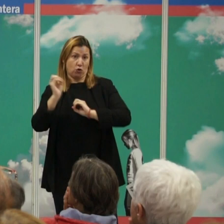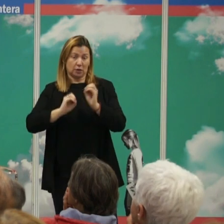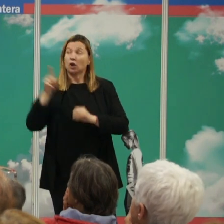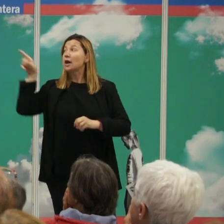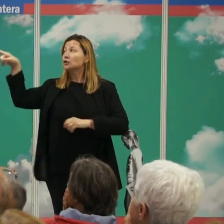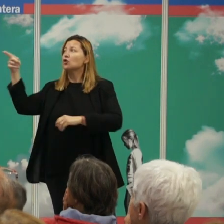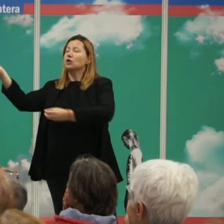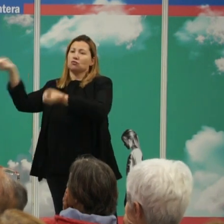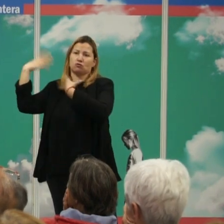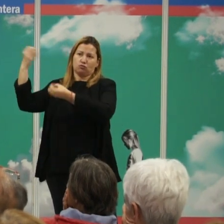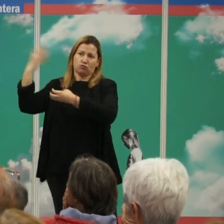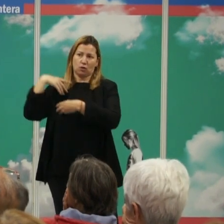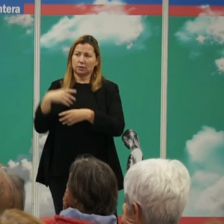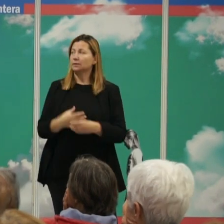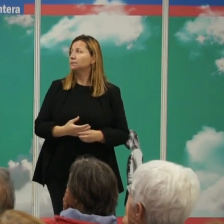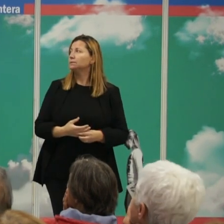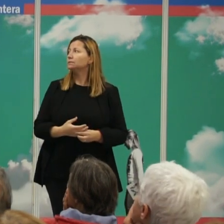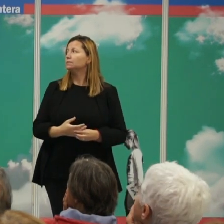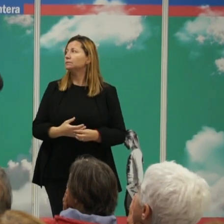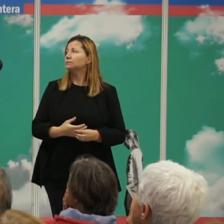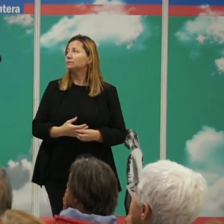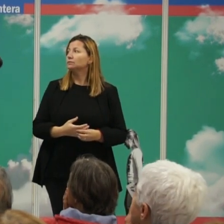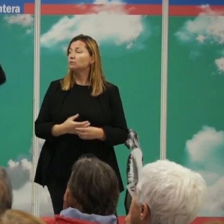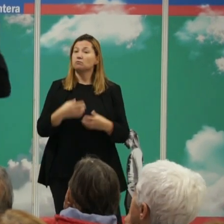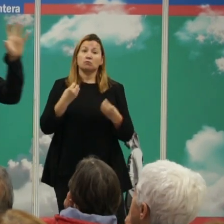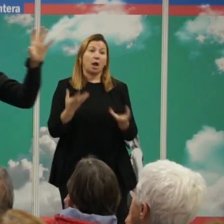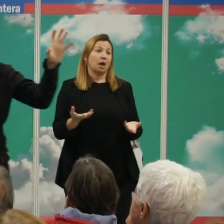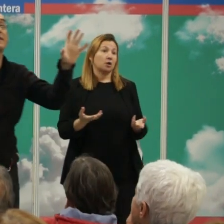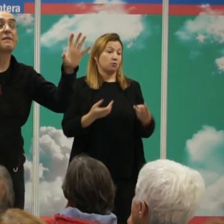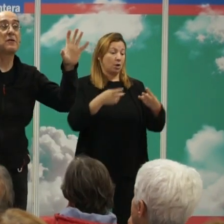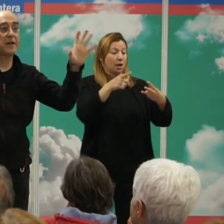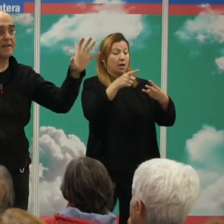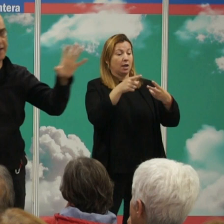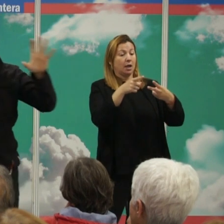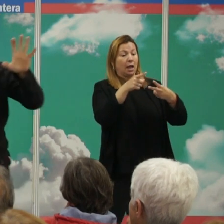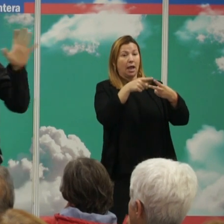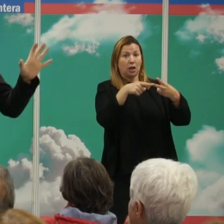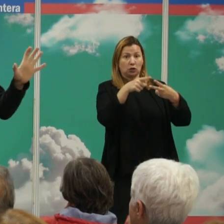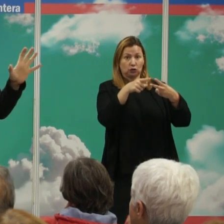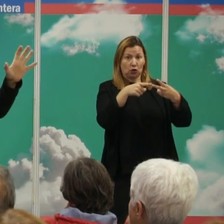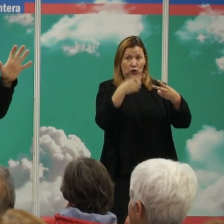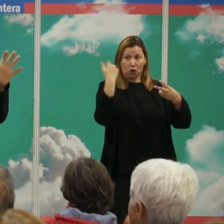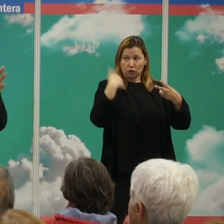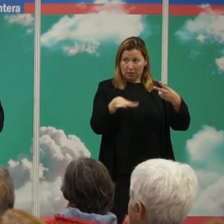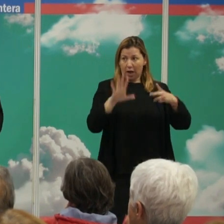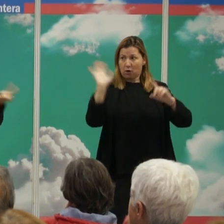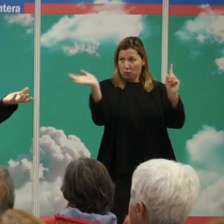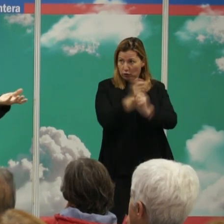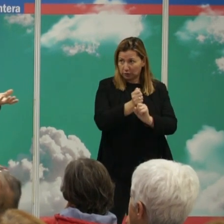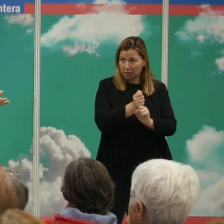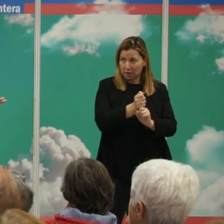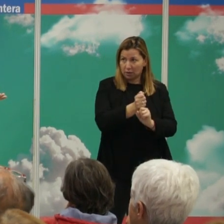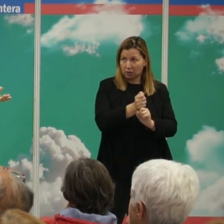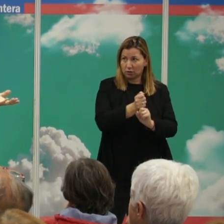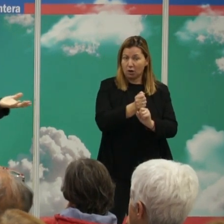que nos dice esta reconstrucción ancestra bueno pues ya que tenemos esta estima filogenética que repito que es una estima teórica vamos